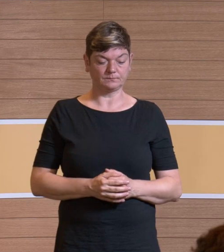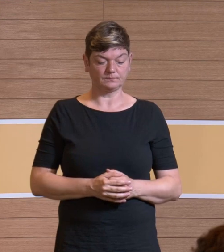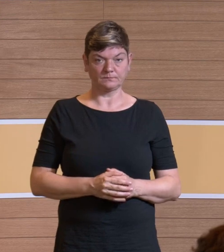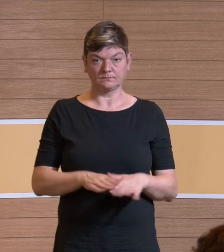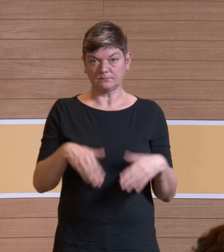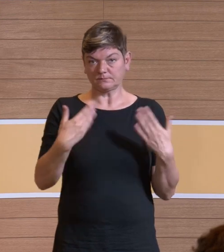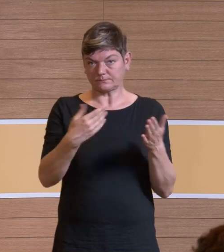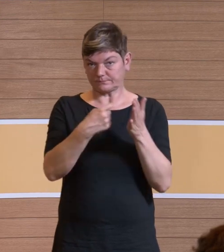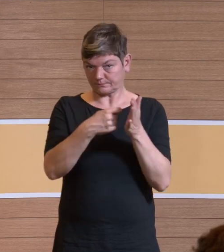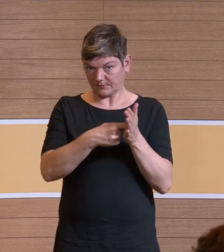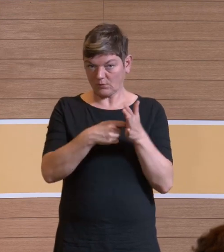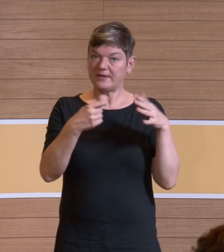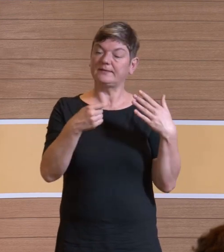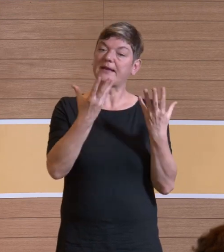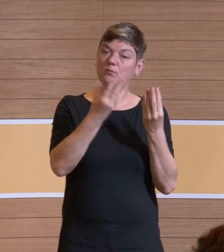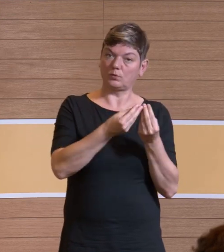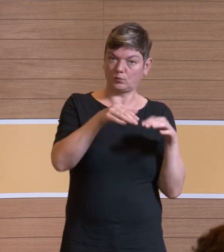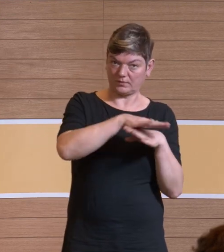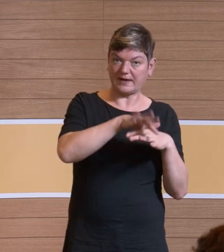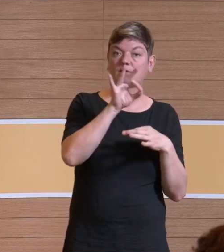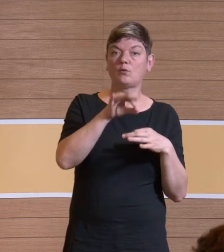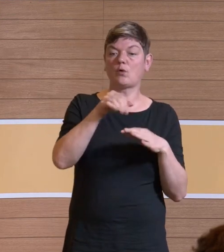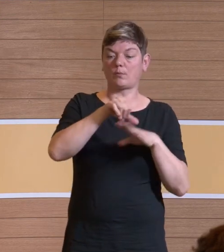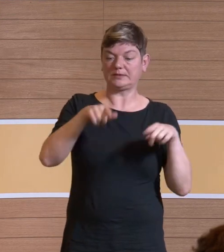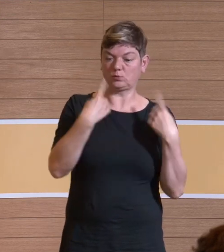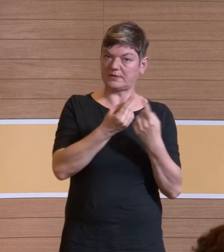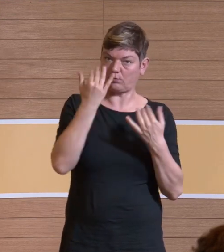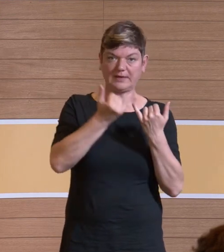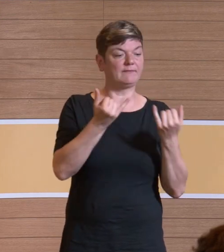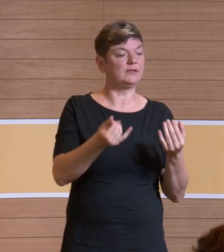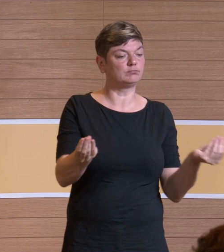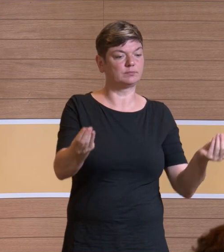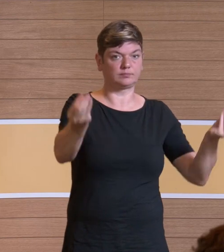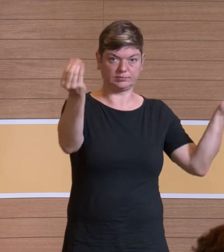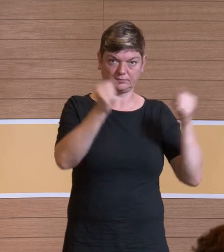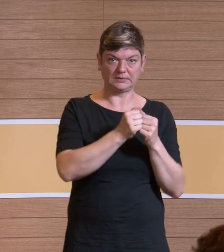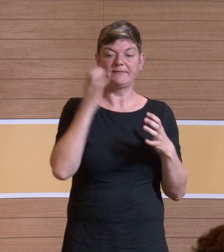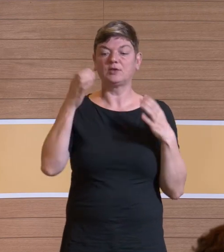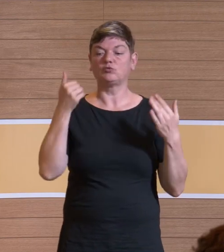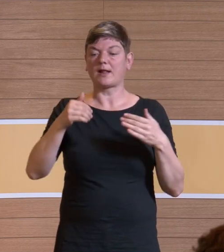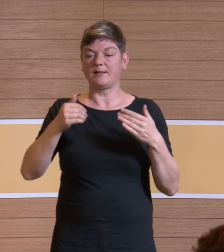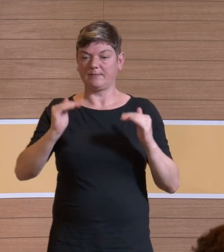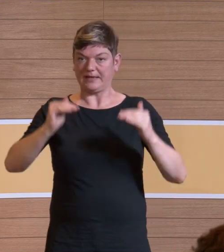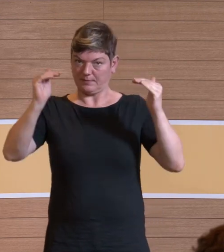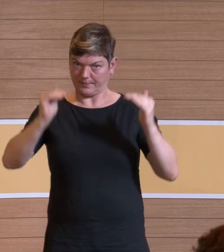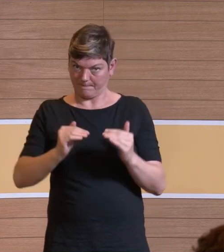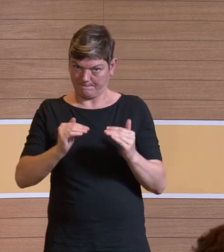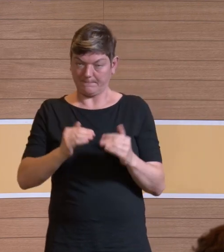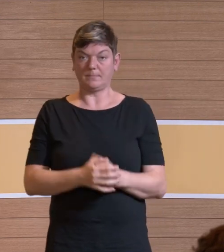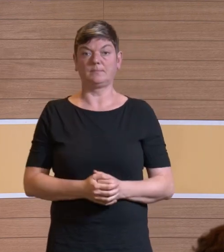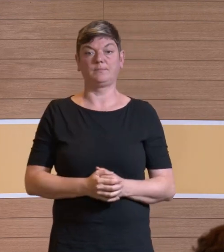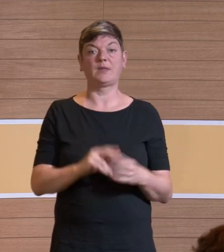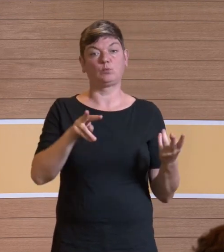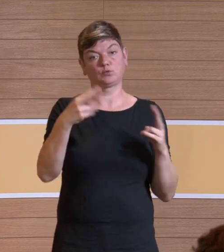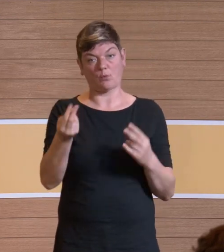in Richtung Absorptionsfläche für einen OP-Raum, wenn ich damit arbeite, muss ich mit der Schallpegelreduzierung, die wir gemessen haben, das muss ich